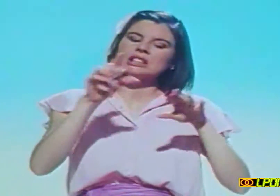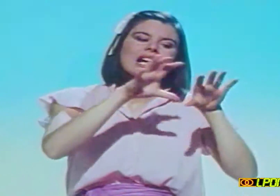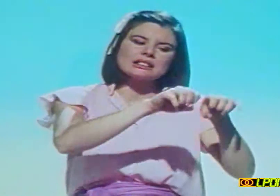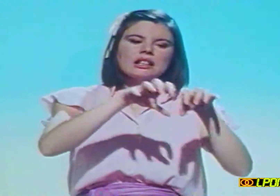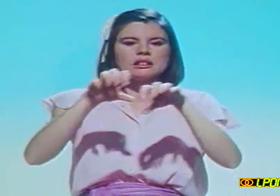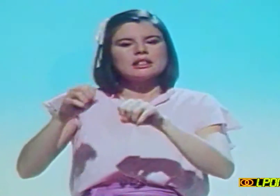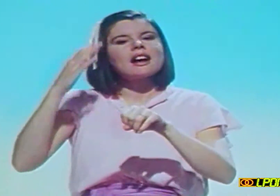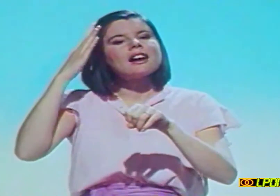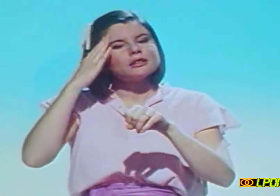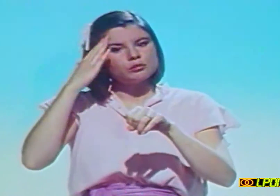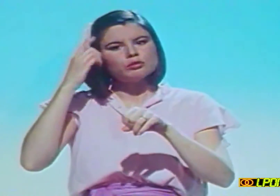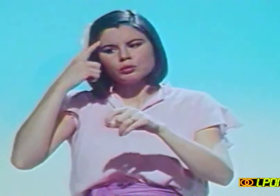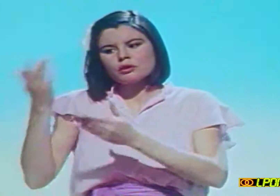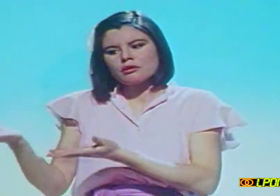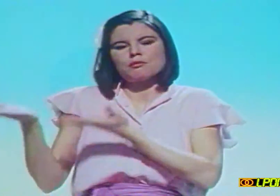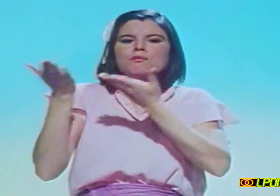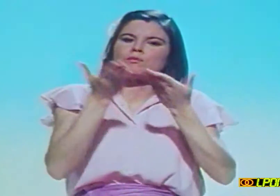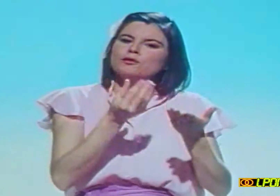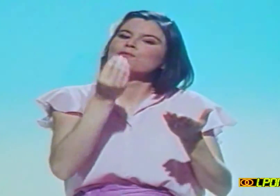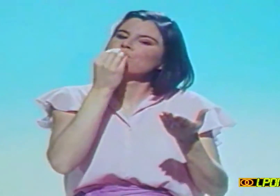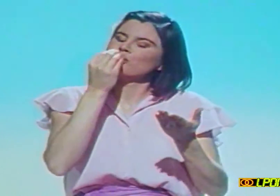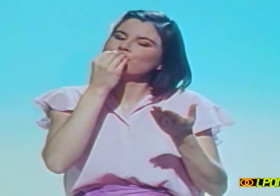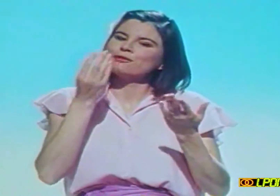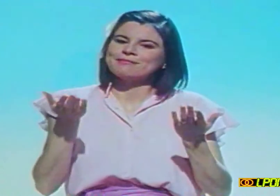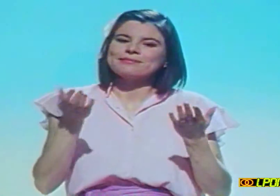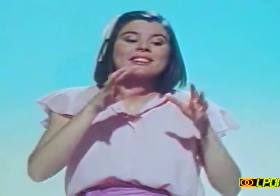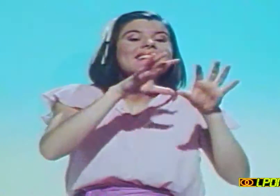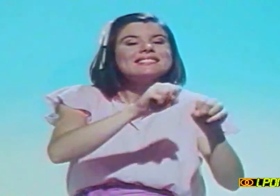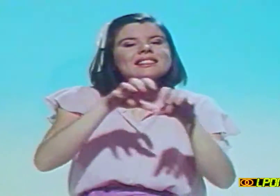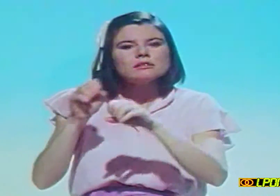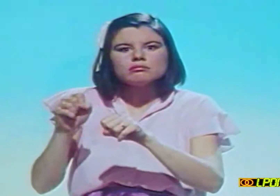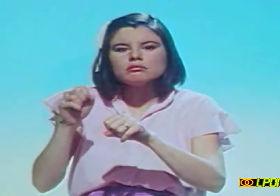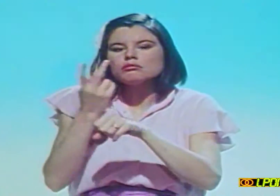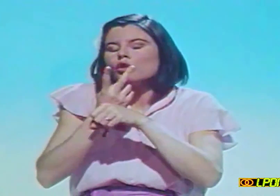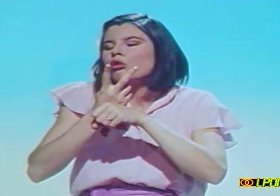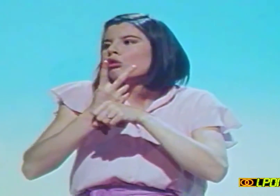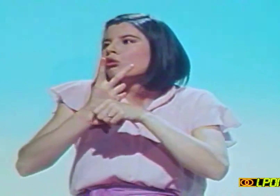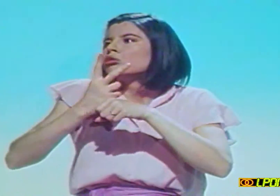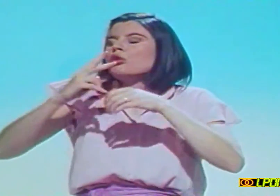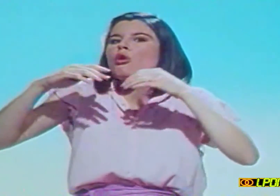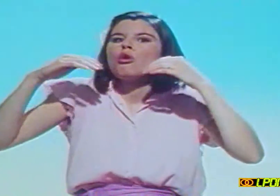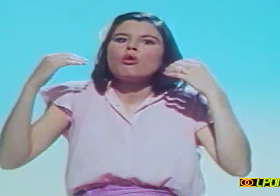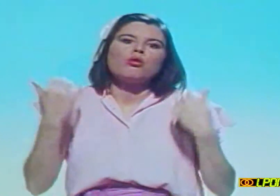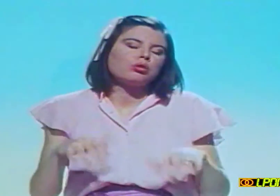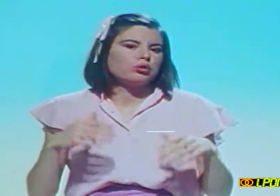devait partir chasser pour ramener de quoi manger. La chasse, c'est très dangereux.